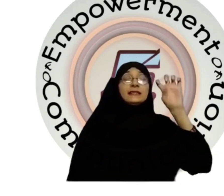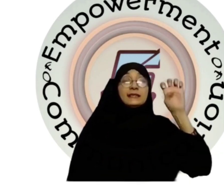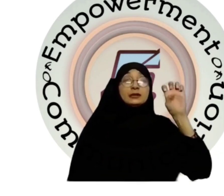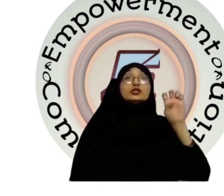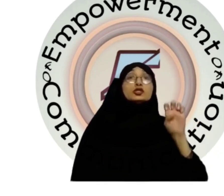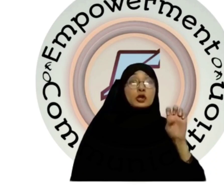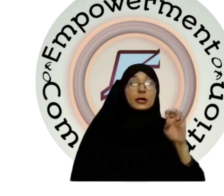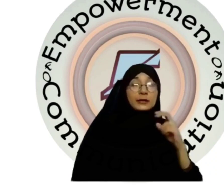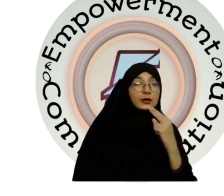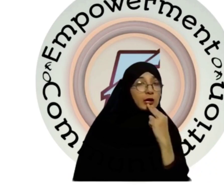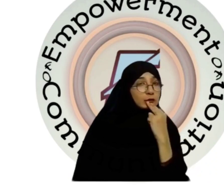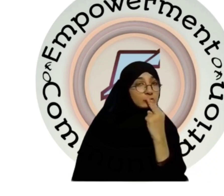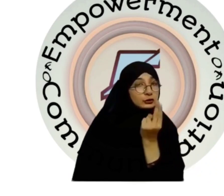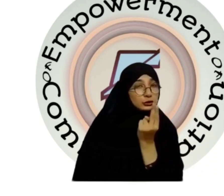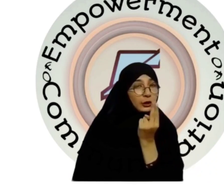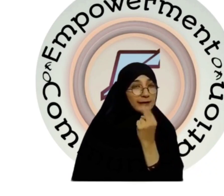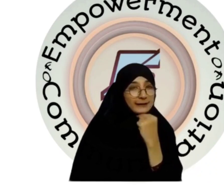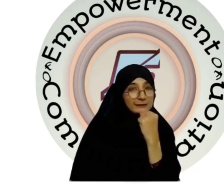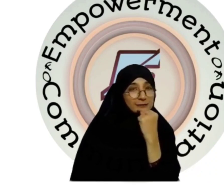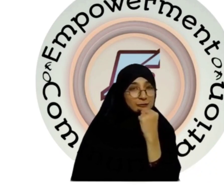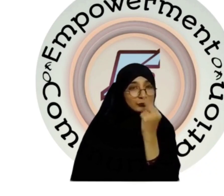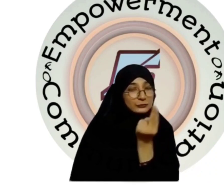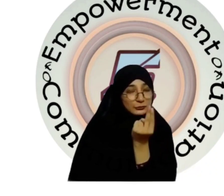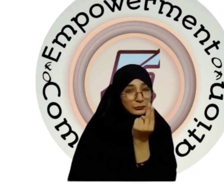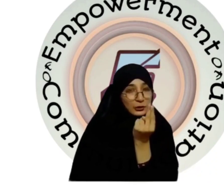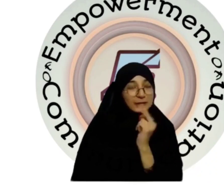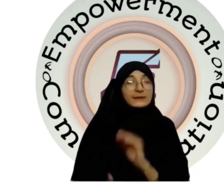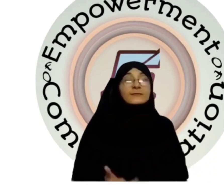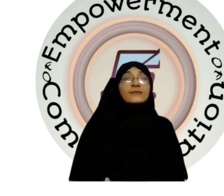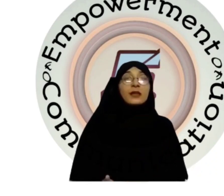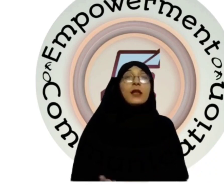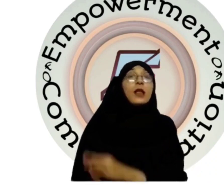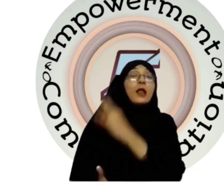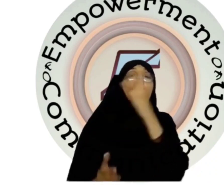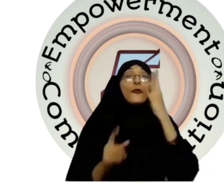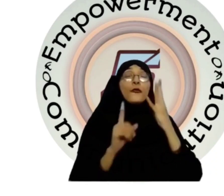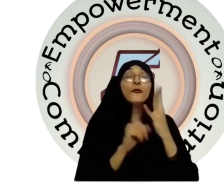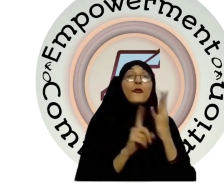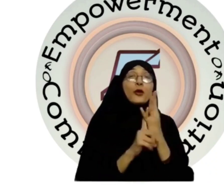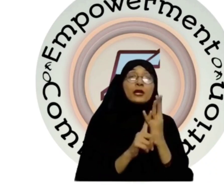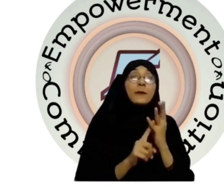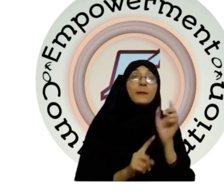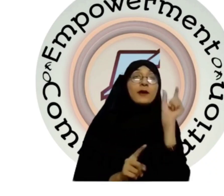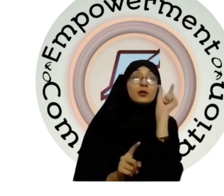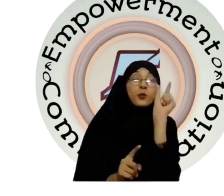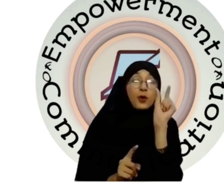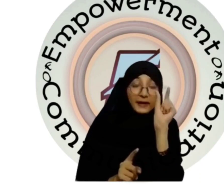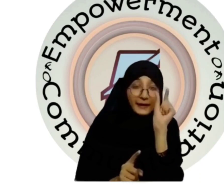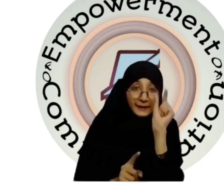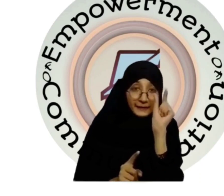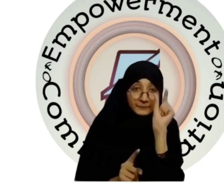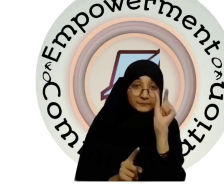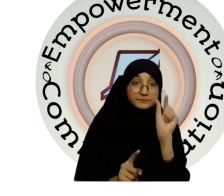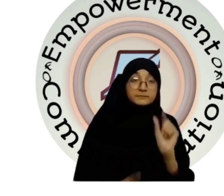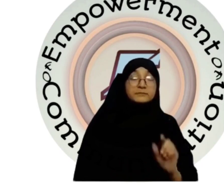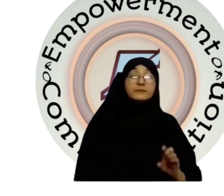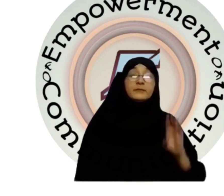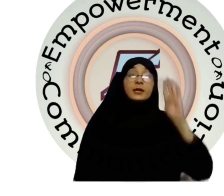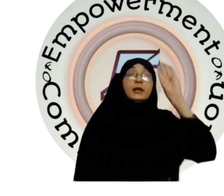फोर्ड हमारे पास वर्ड है